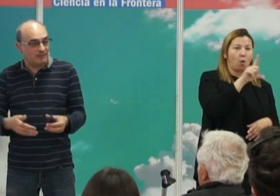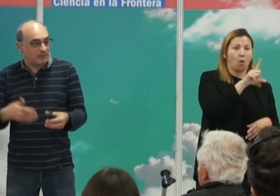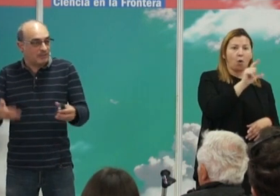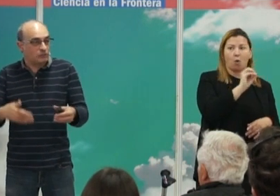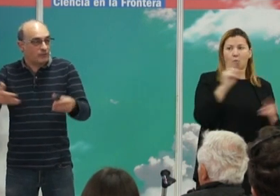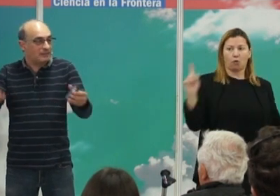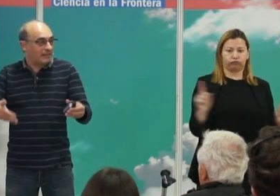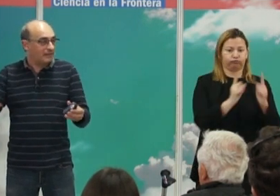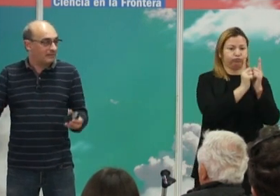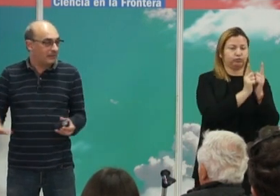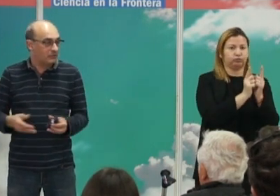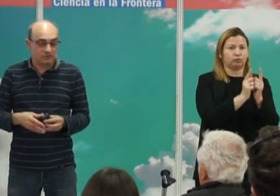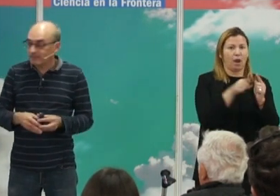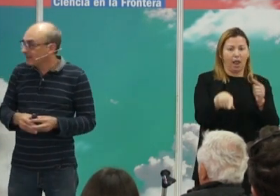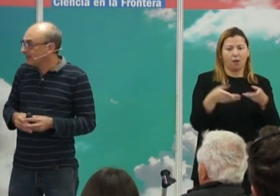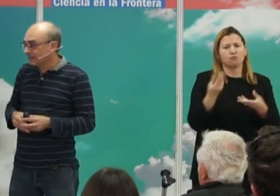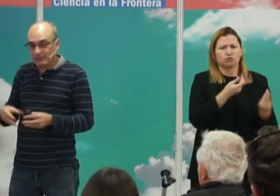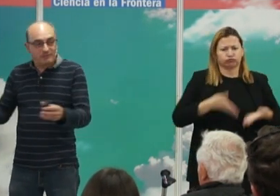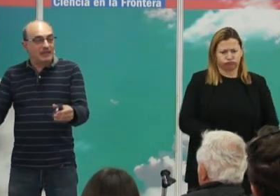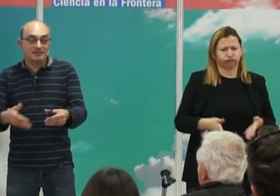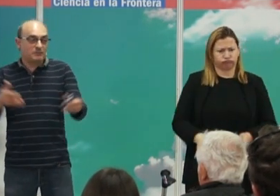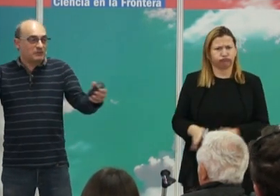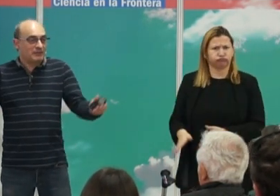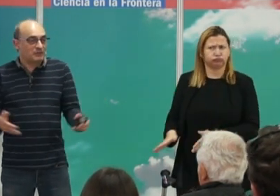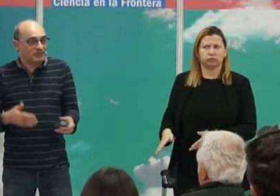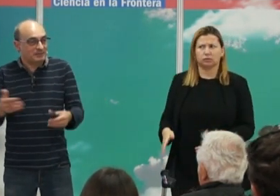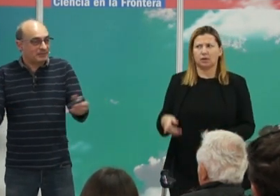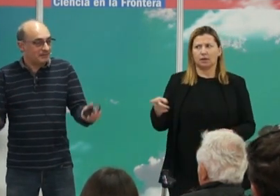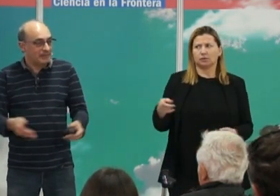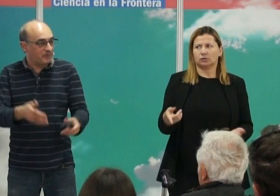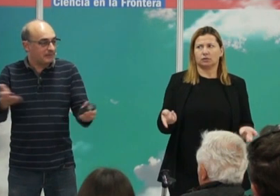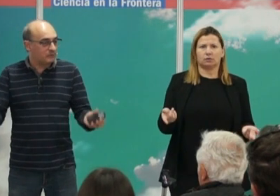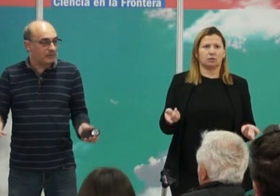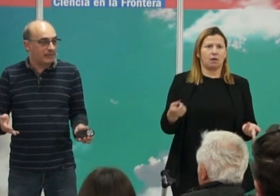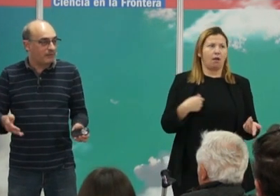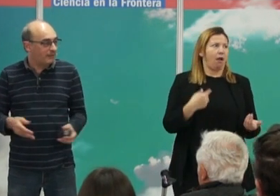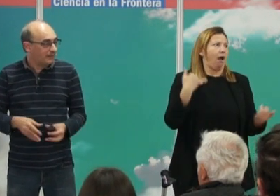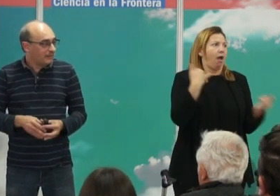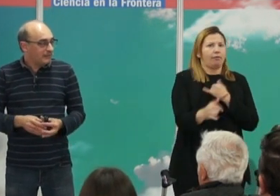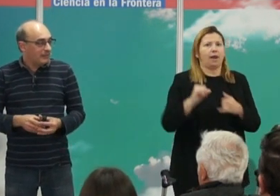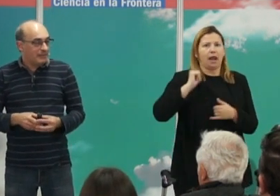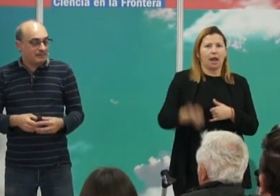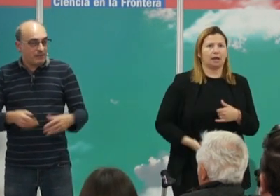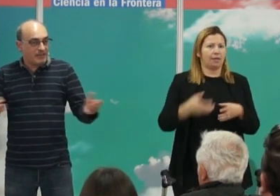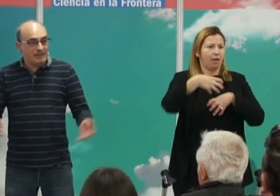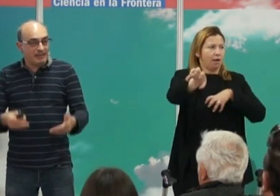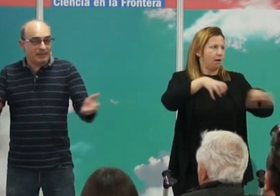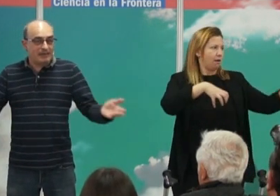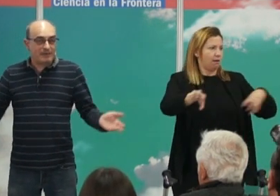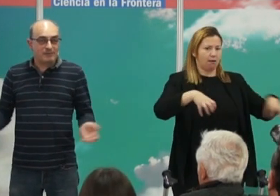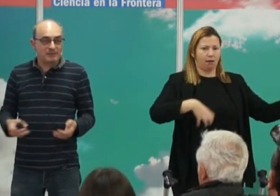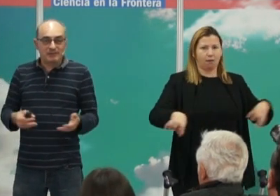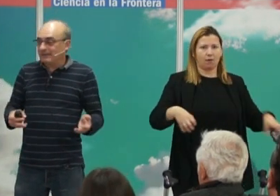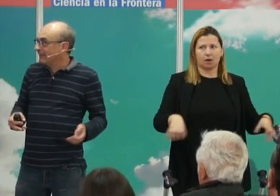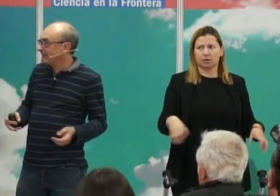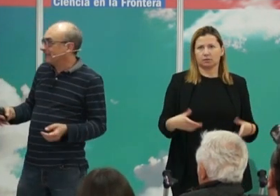descendientes también tuvo centenares de hijos claro al final es imposible esto porque si tienes que repartir tu riqueza entre 100 a cada